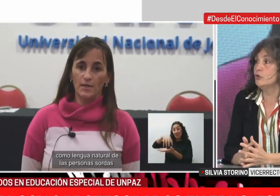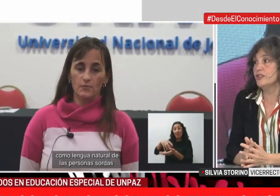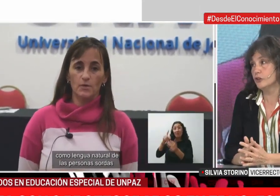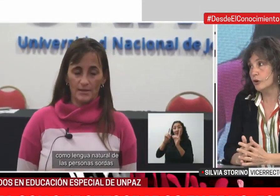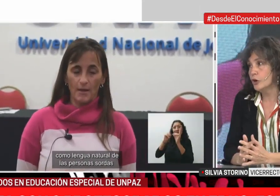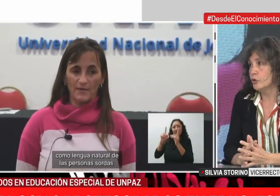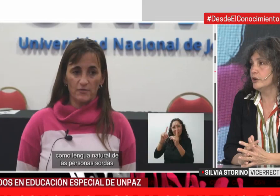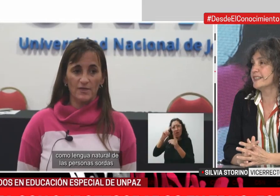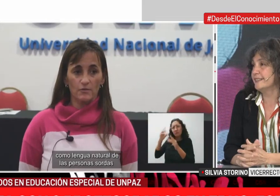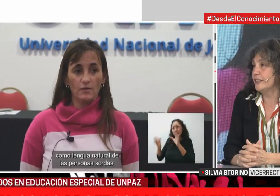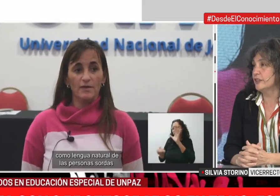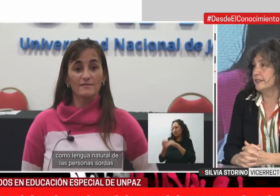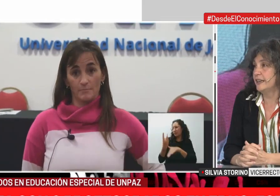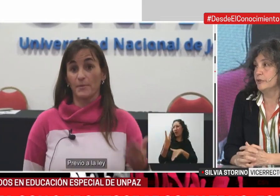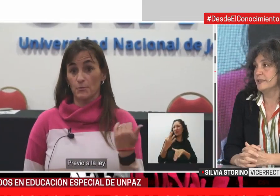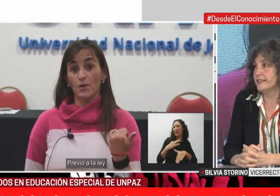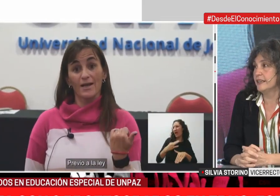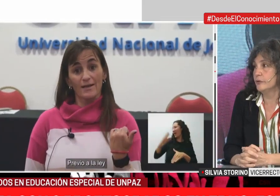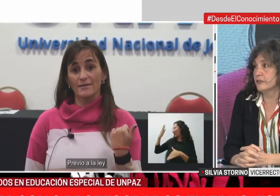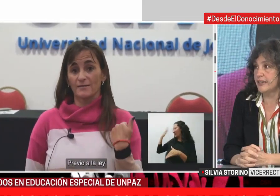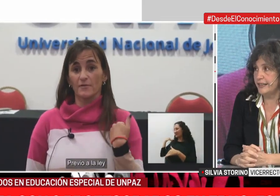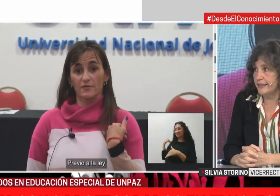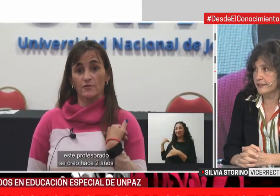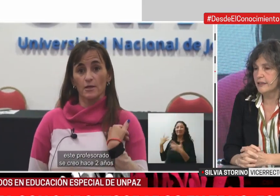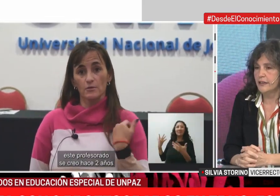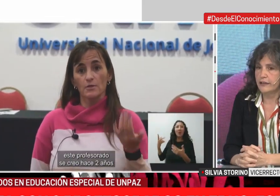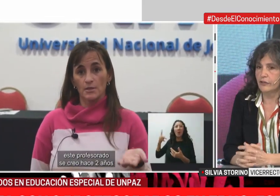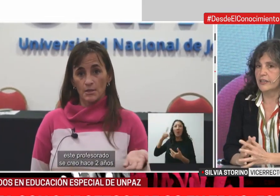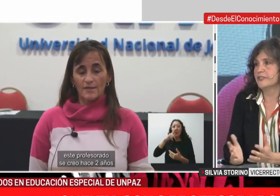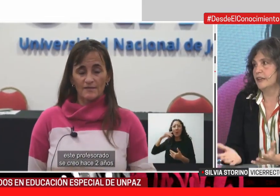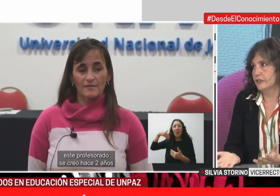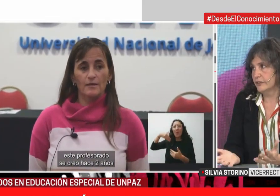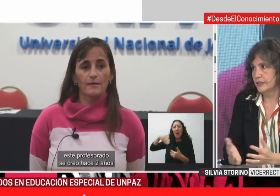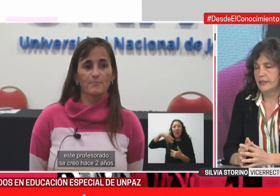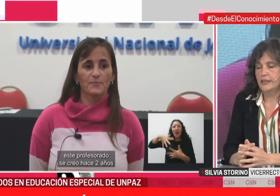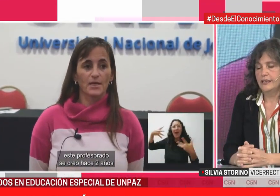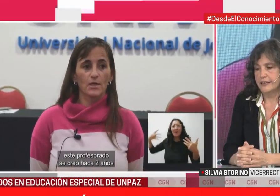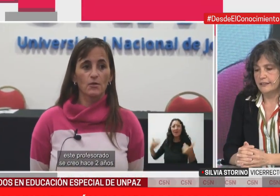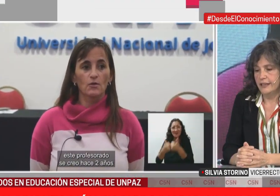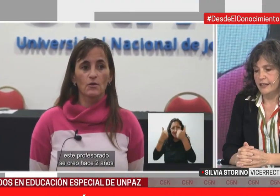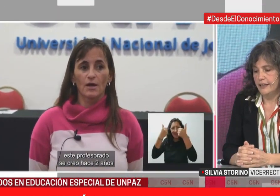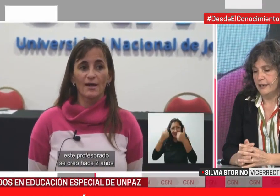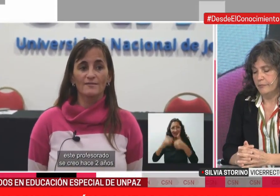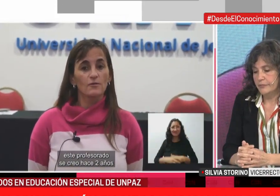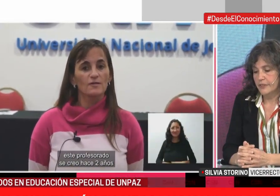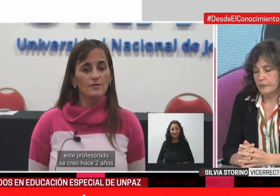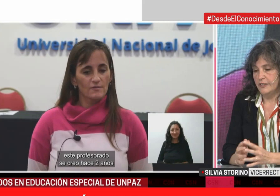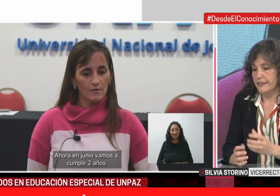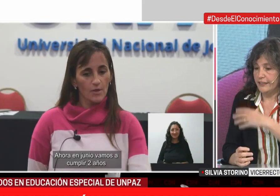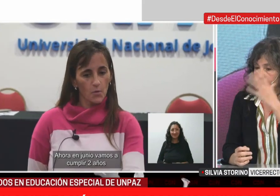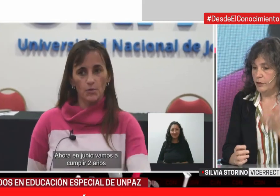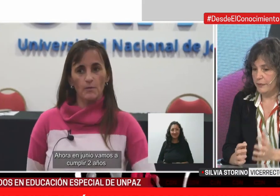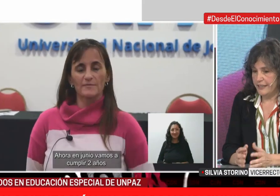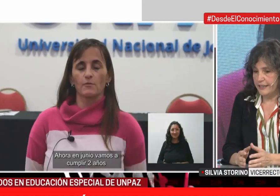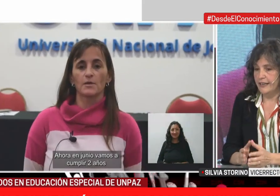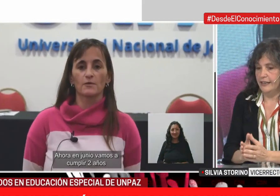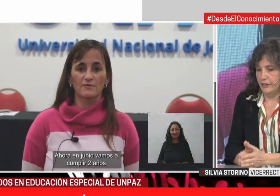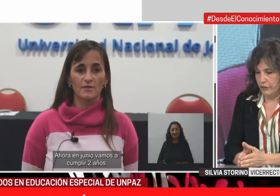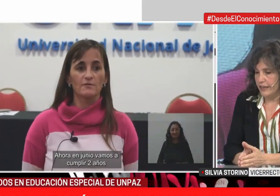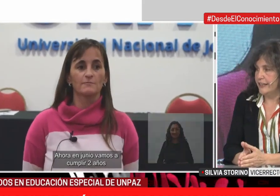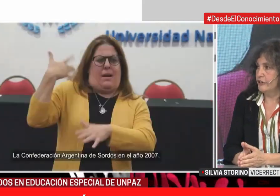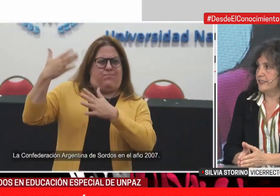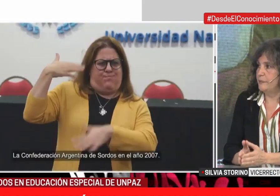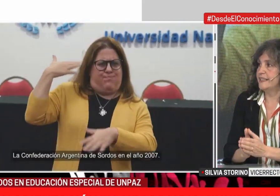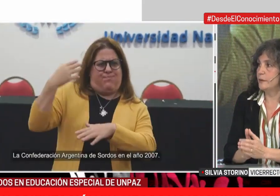universitario, el único universitario que tiene la provincia de Buenos Aires. Recordamos a los videntes de todo el país, que